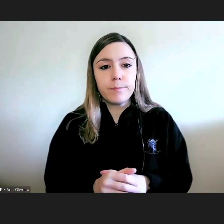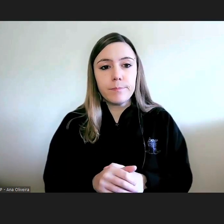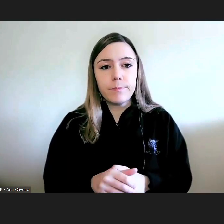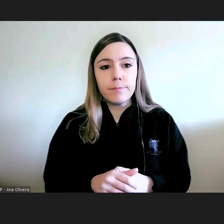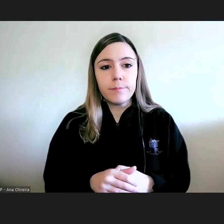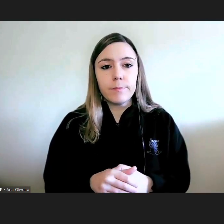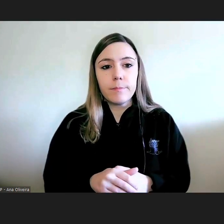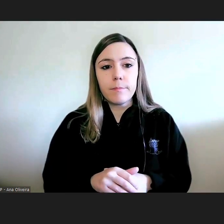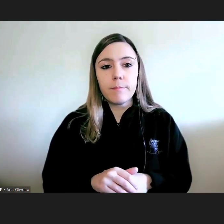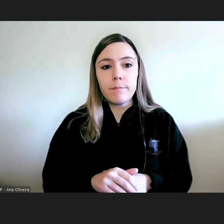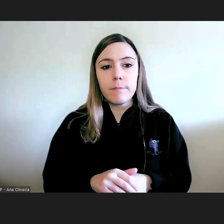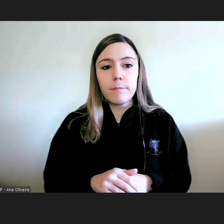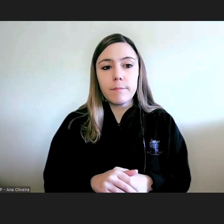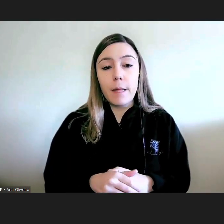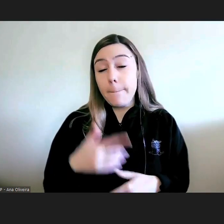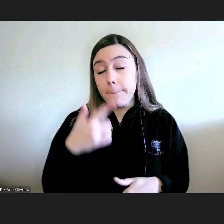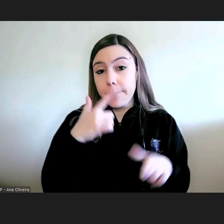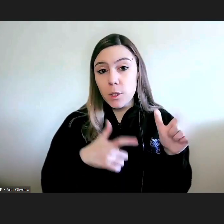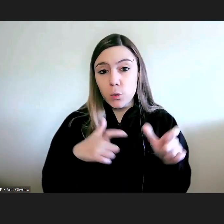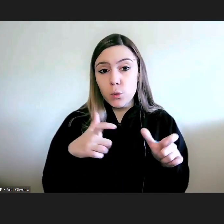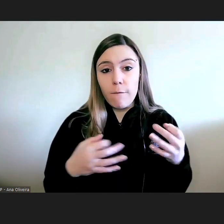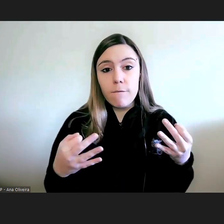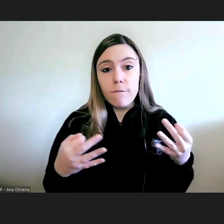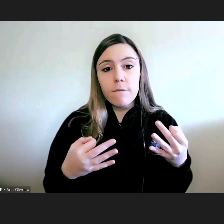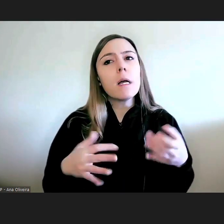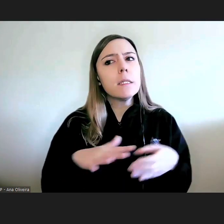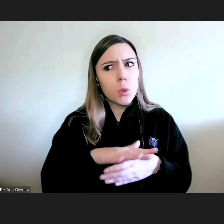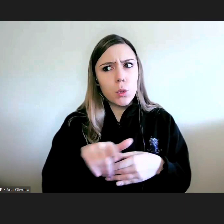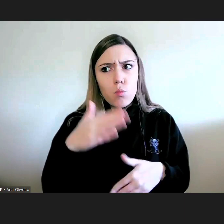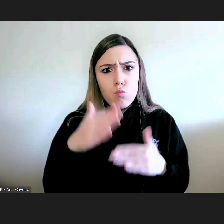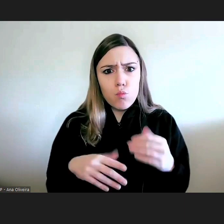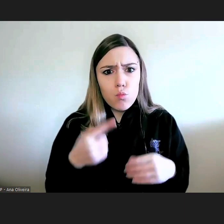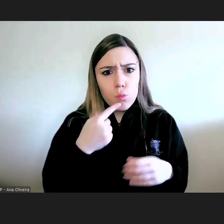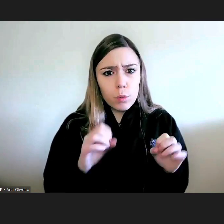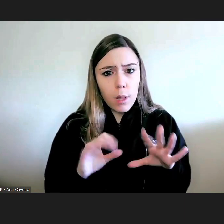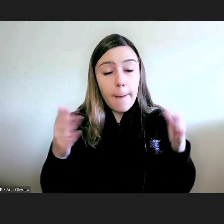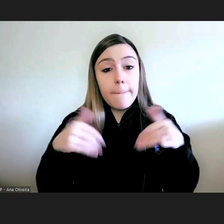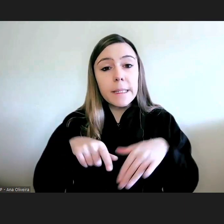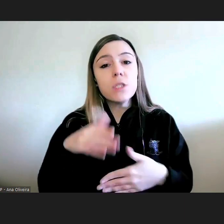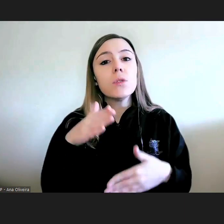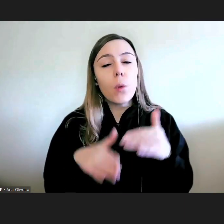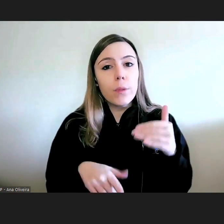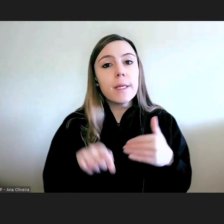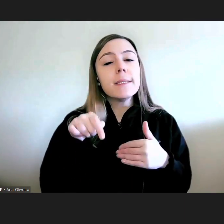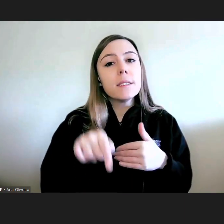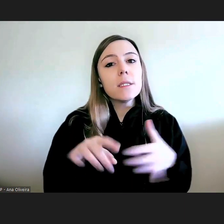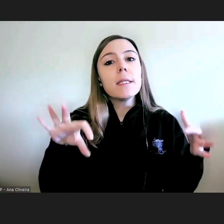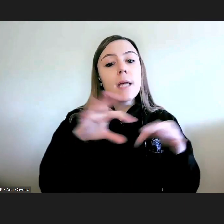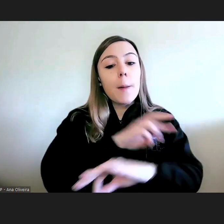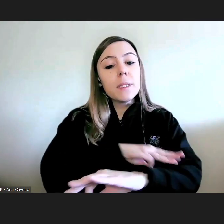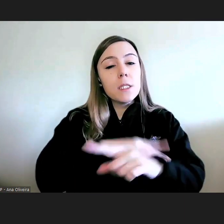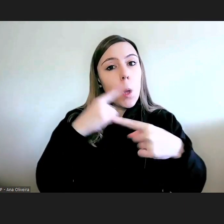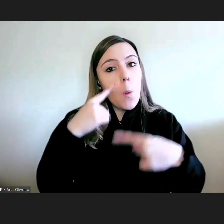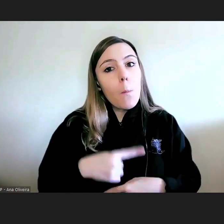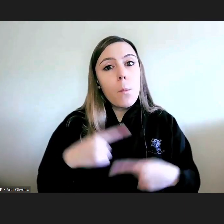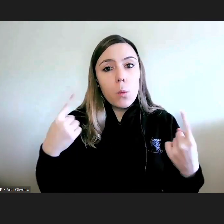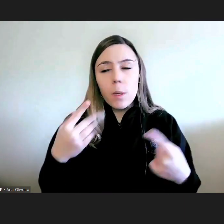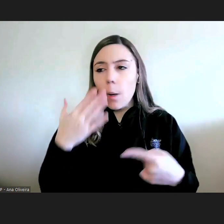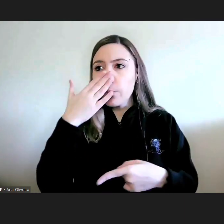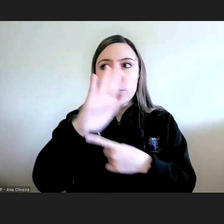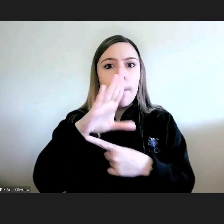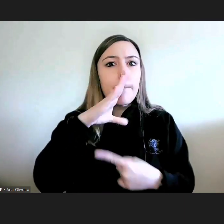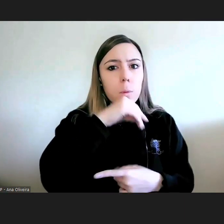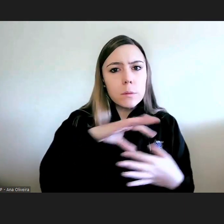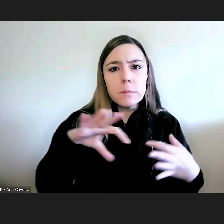dos cidadãos portanto há casos em que isto é muito manifesto mas isto acontece assim quer na administração pública da autoridade quer na